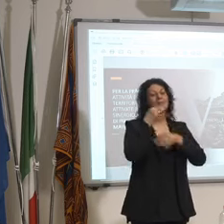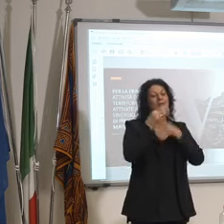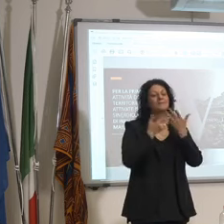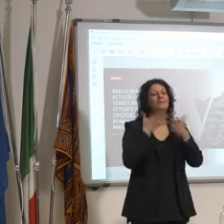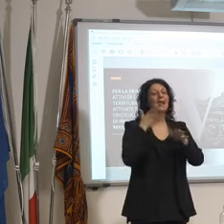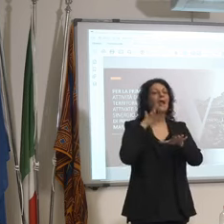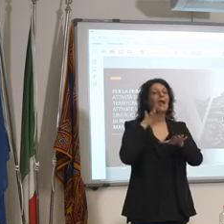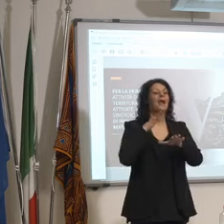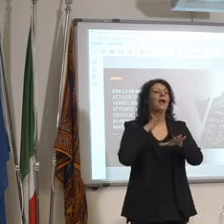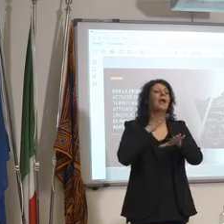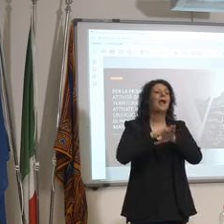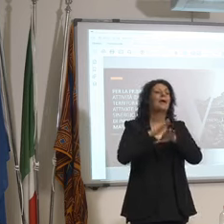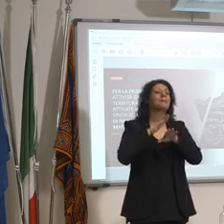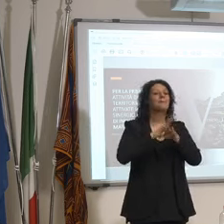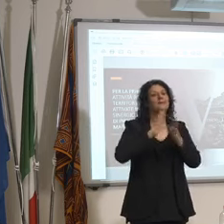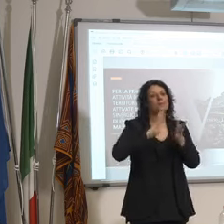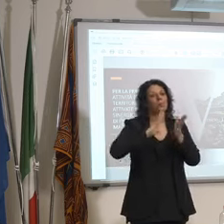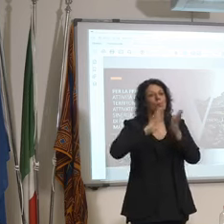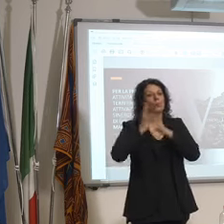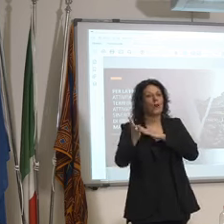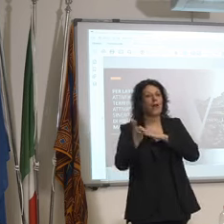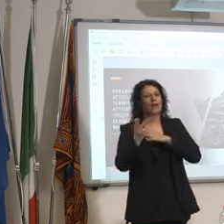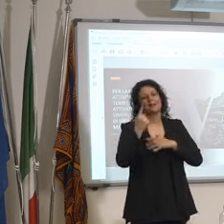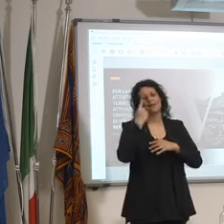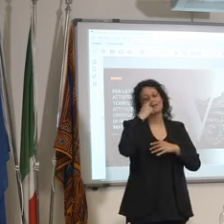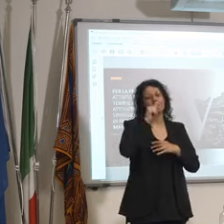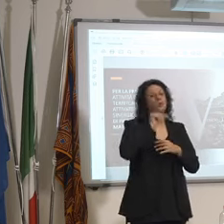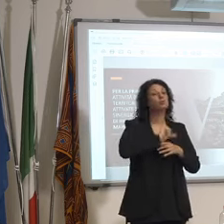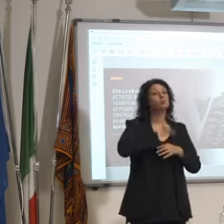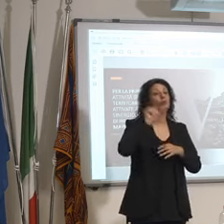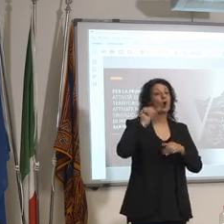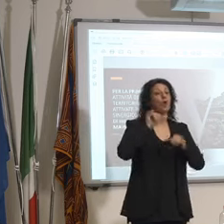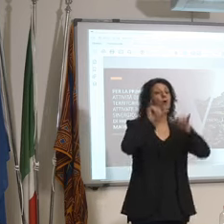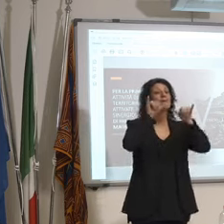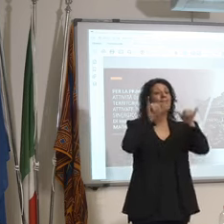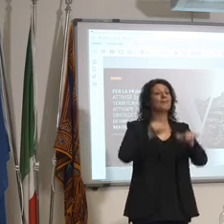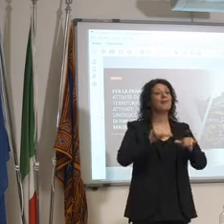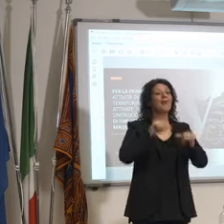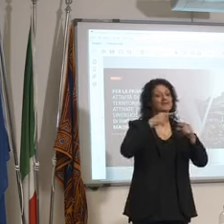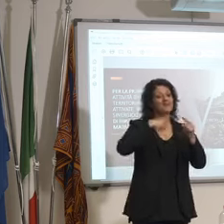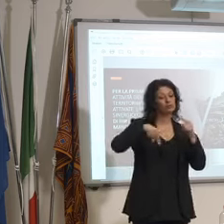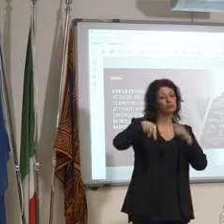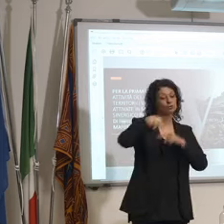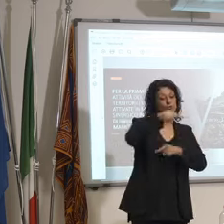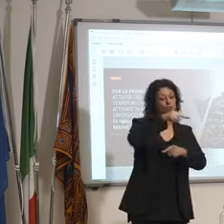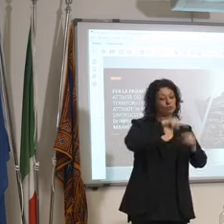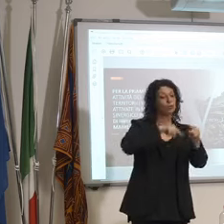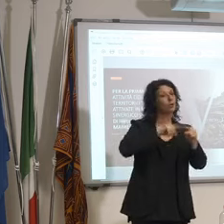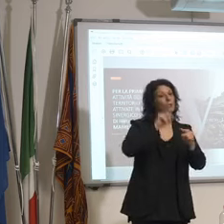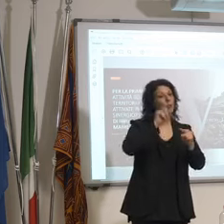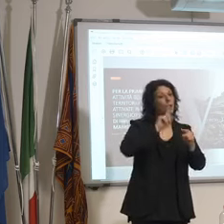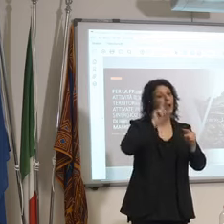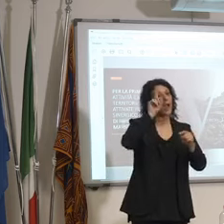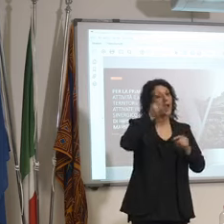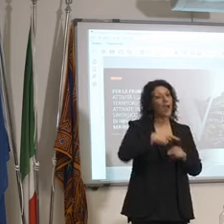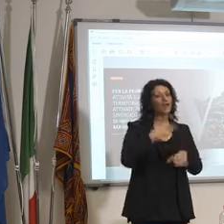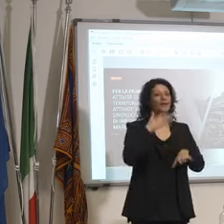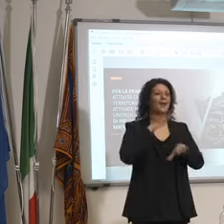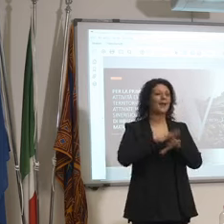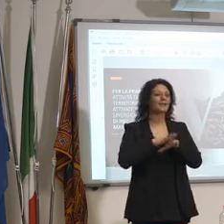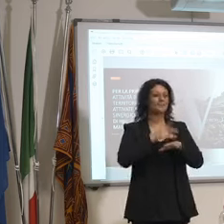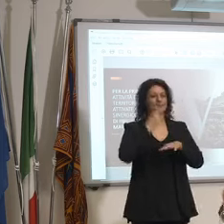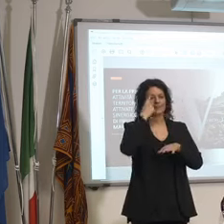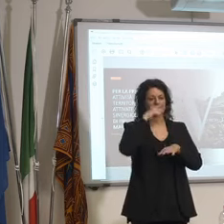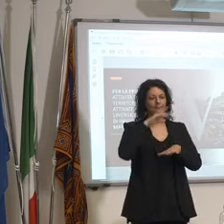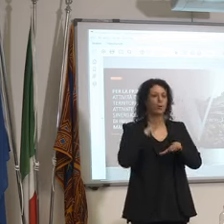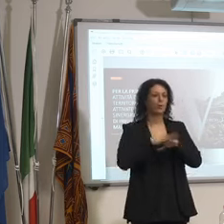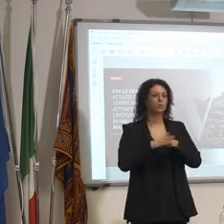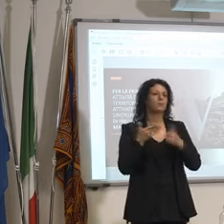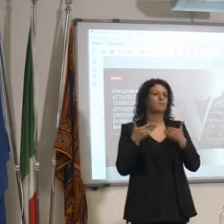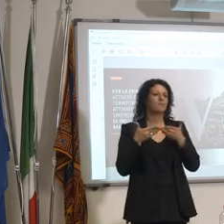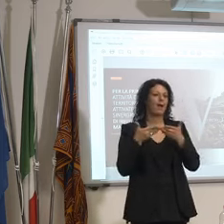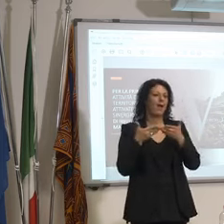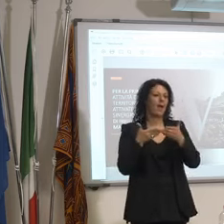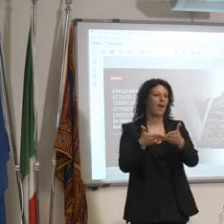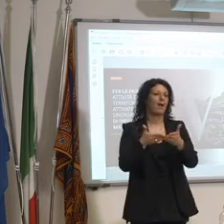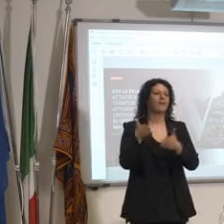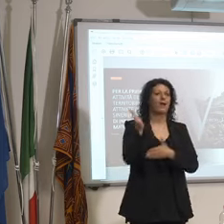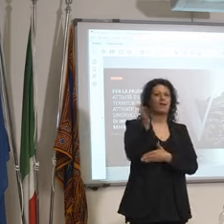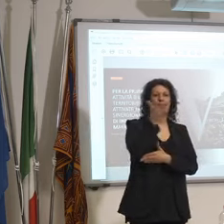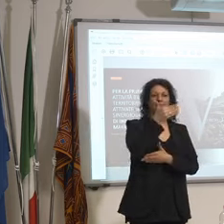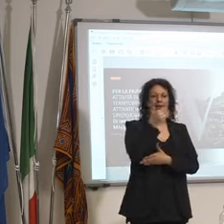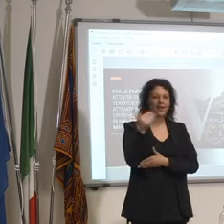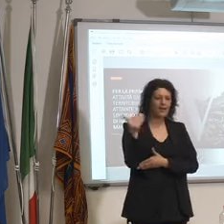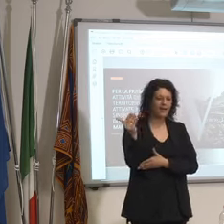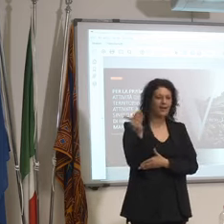per Venezia o per l'arte e cultura che sicuramente faranno ma anche giro in vela a barca in barca nella laguna fuori dalla